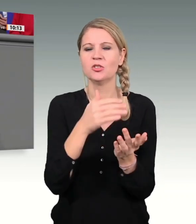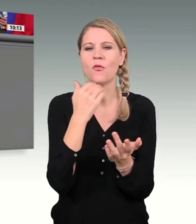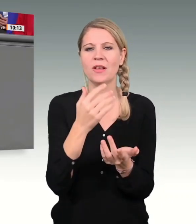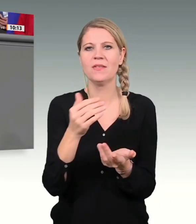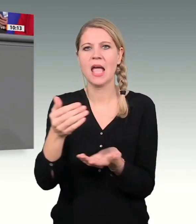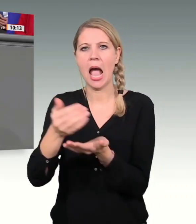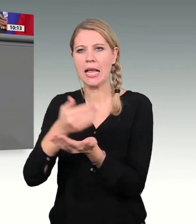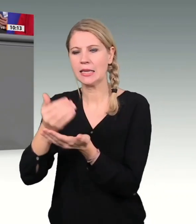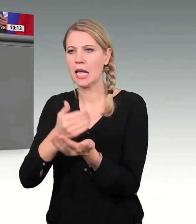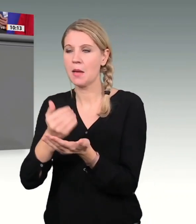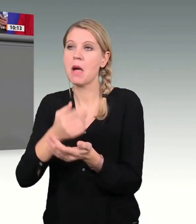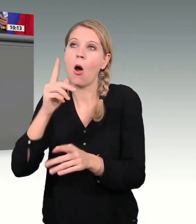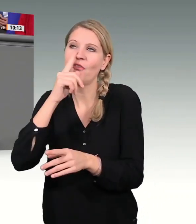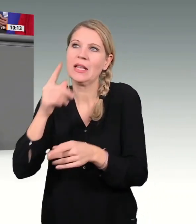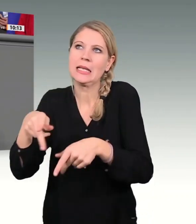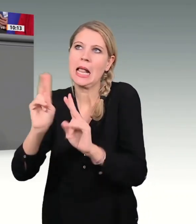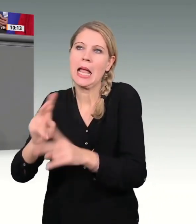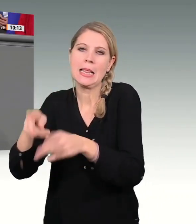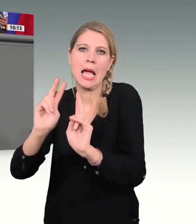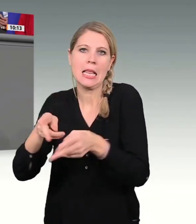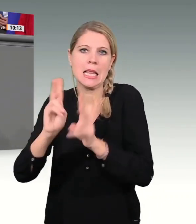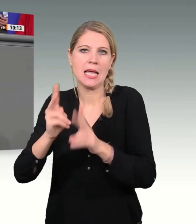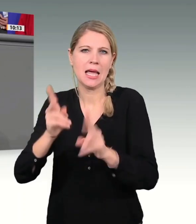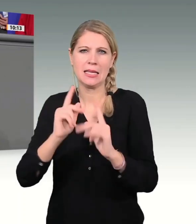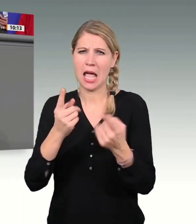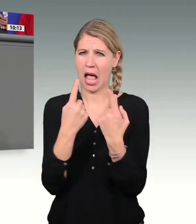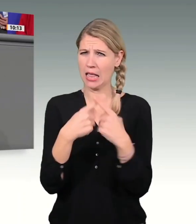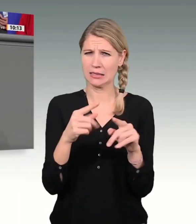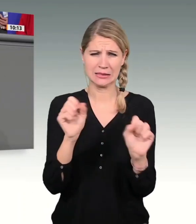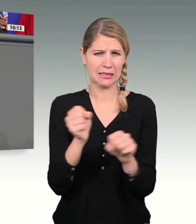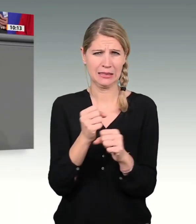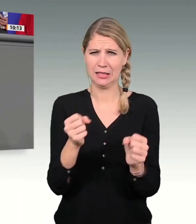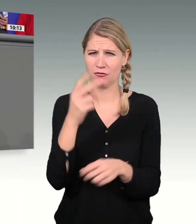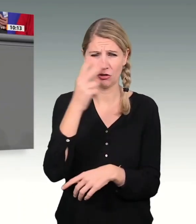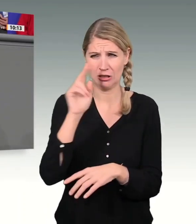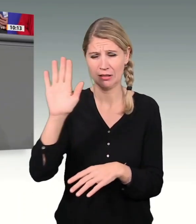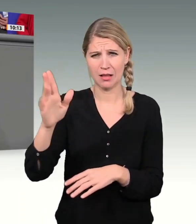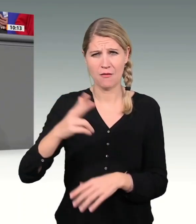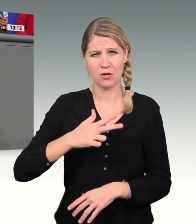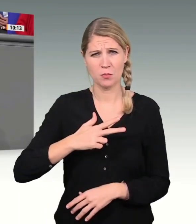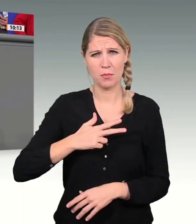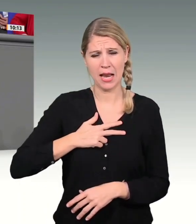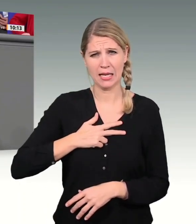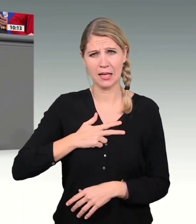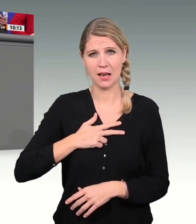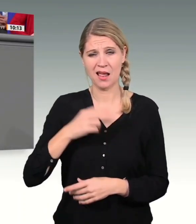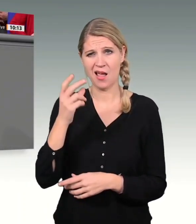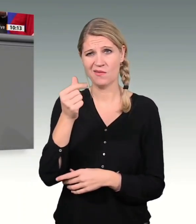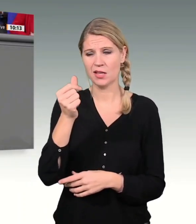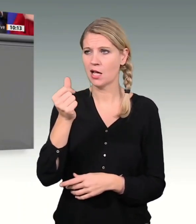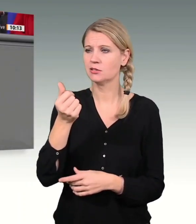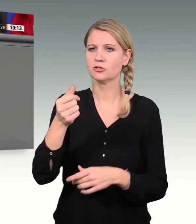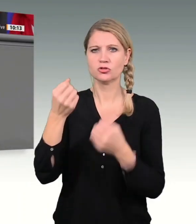Anders kann ich mir nämlich nicht erklären, wie das Versprechen der soliden Finanzen des Ministers keine Woche